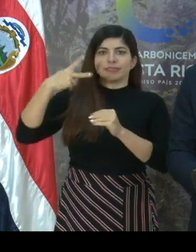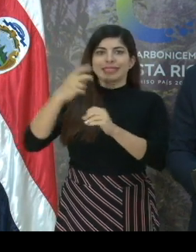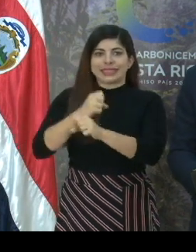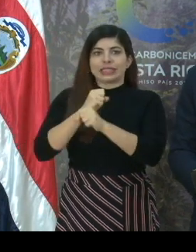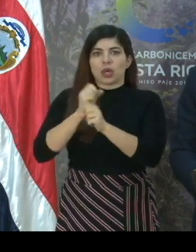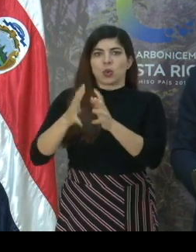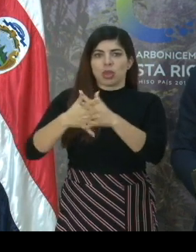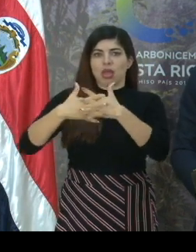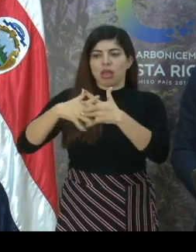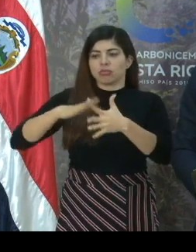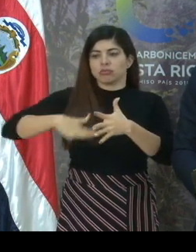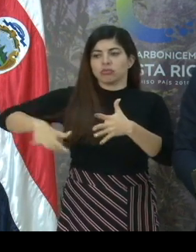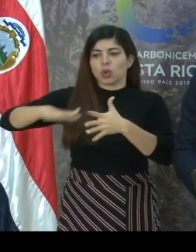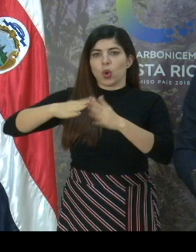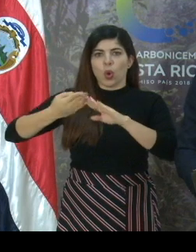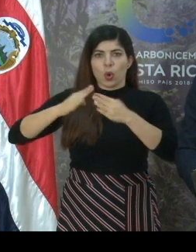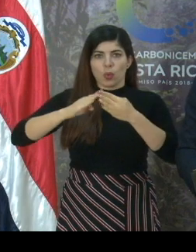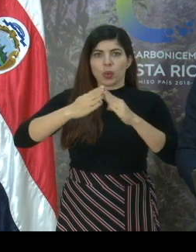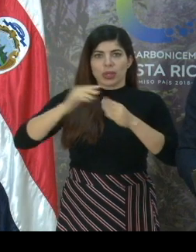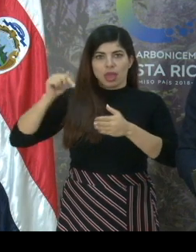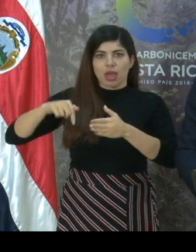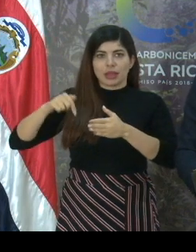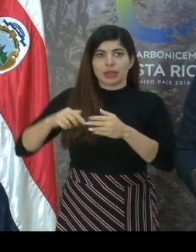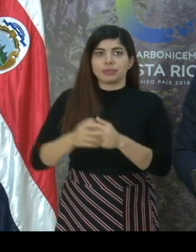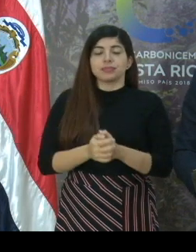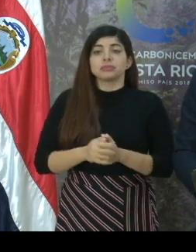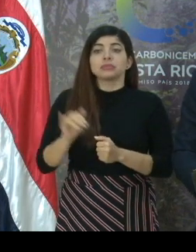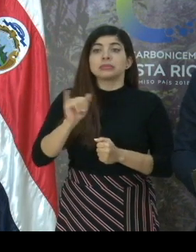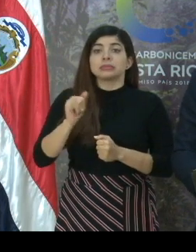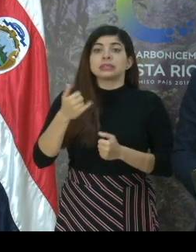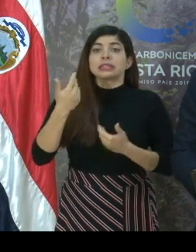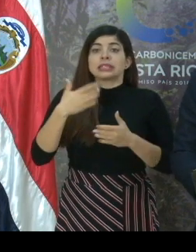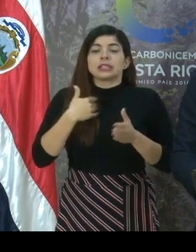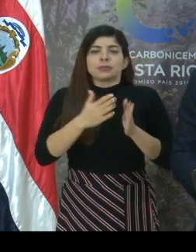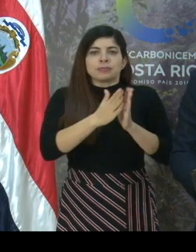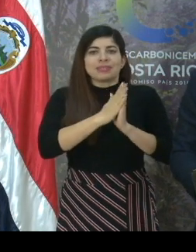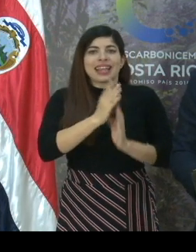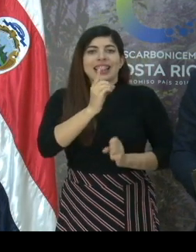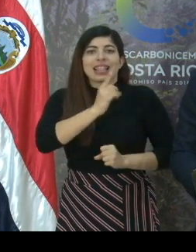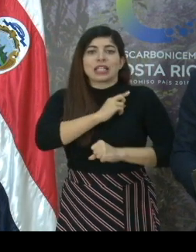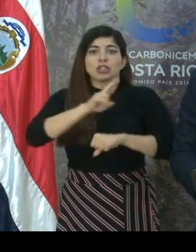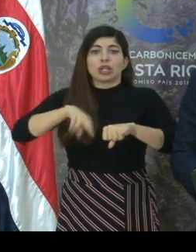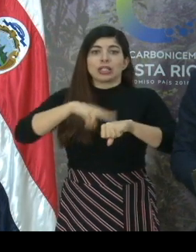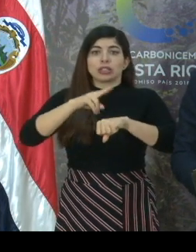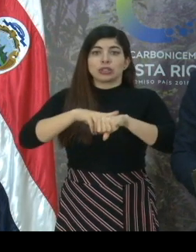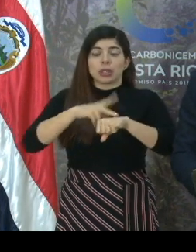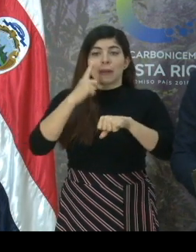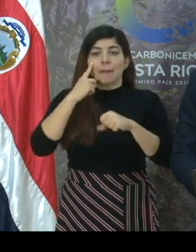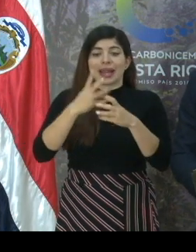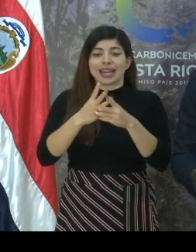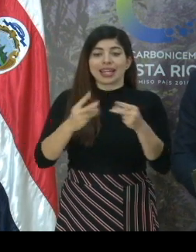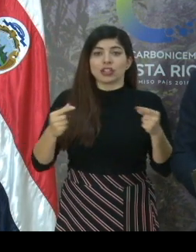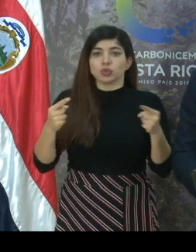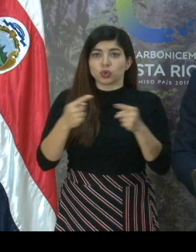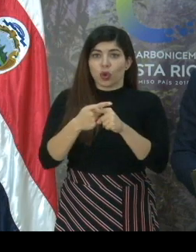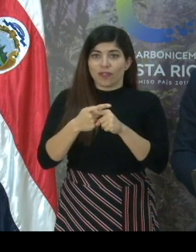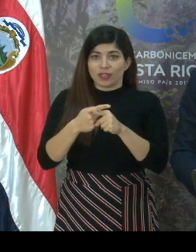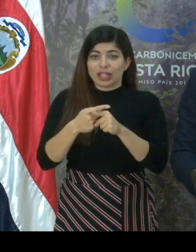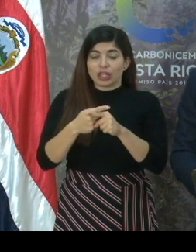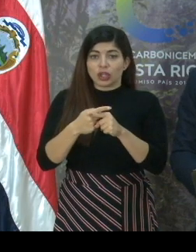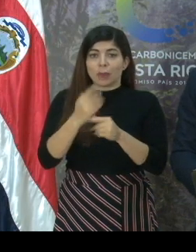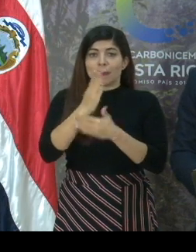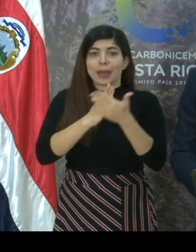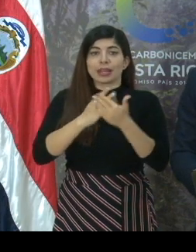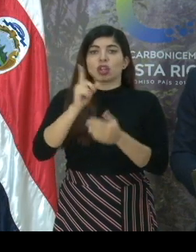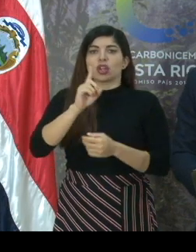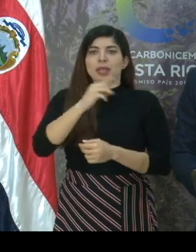comunidad. Además, he pedido la presencia de la Dirección Nacional de Resolución Alternativa de Conflictos del